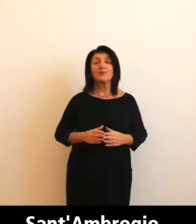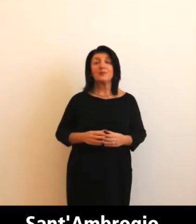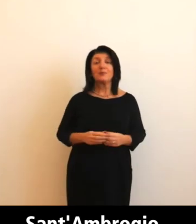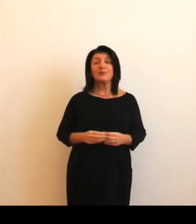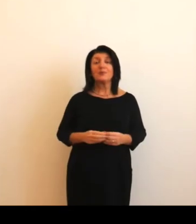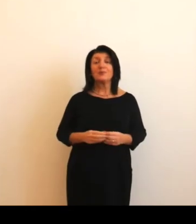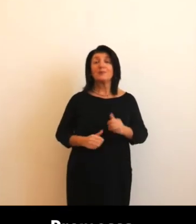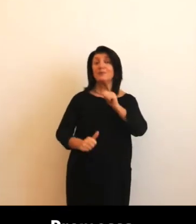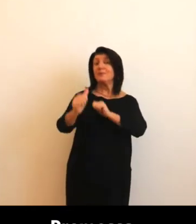Premessa